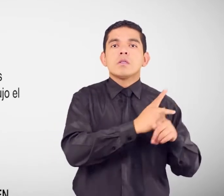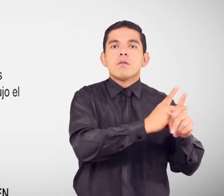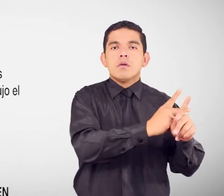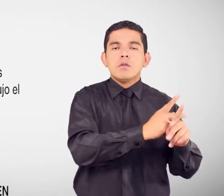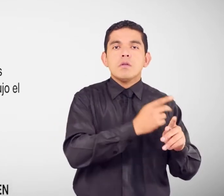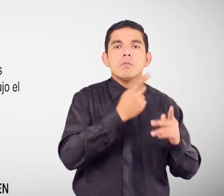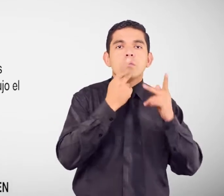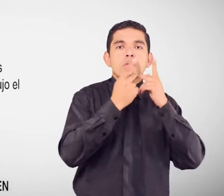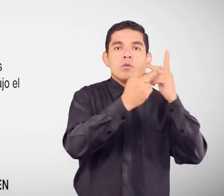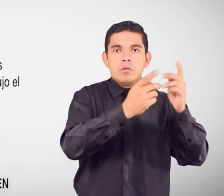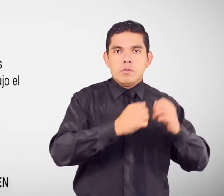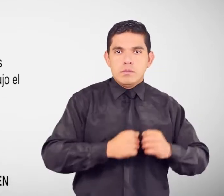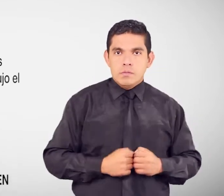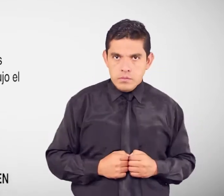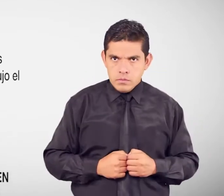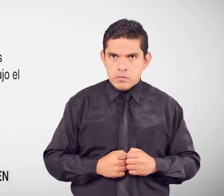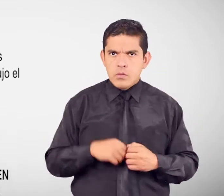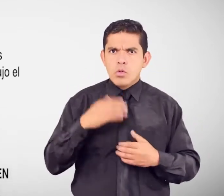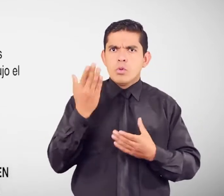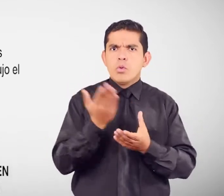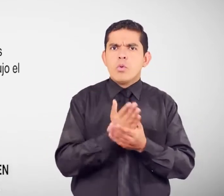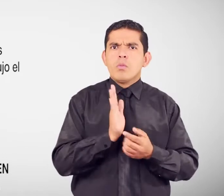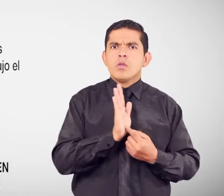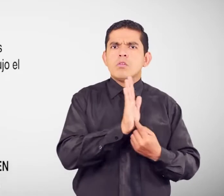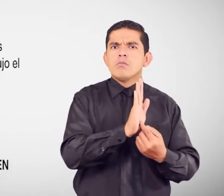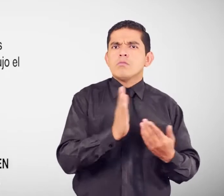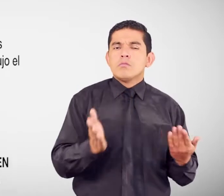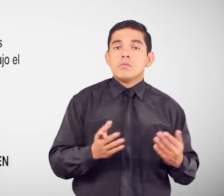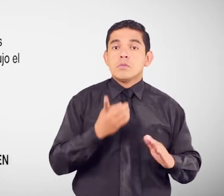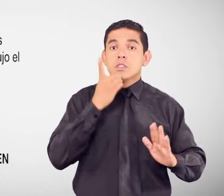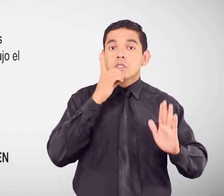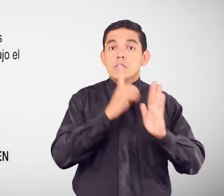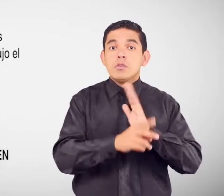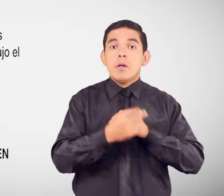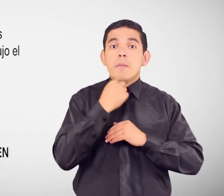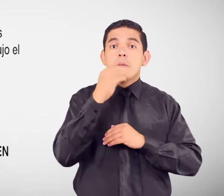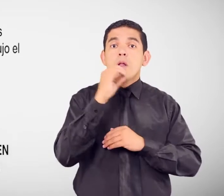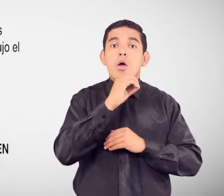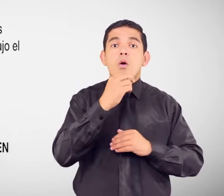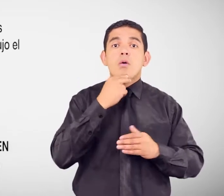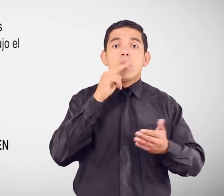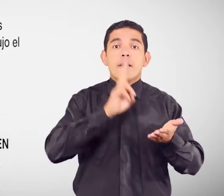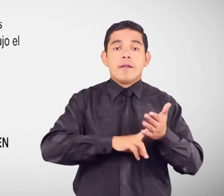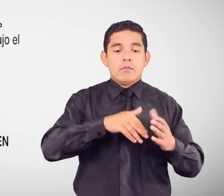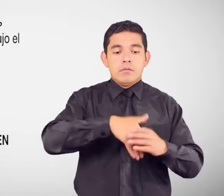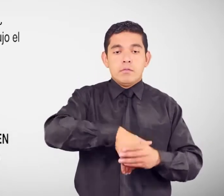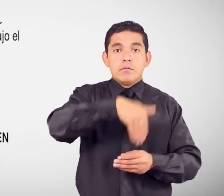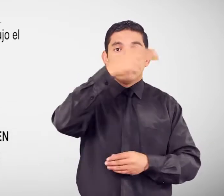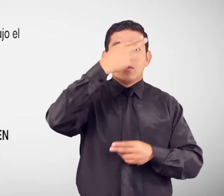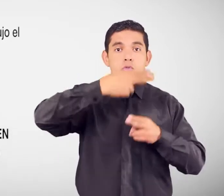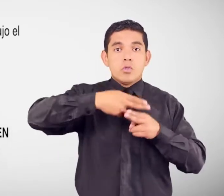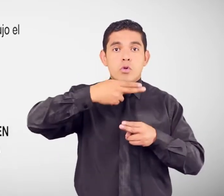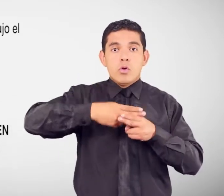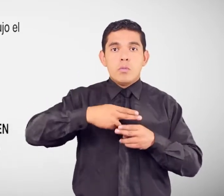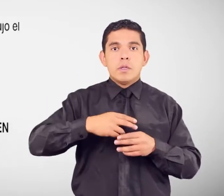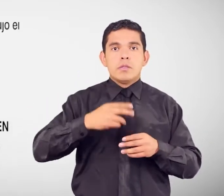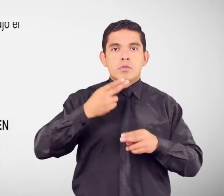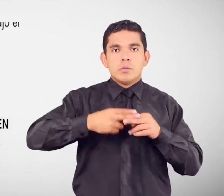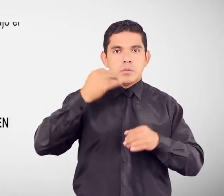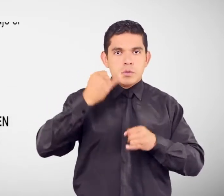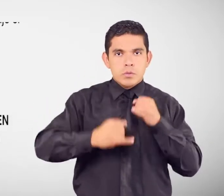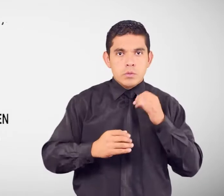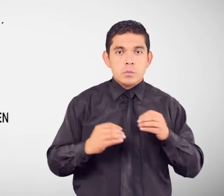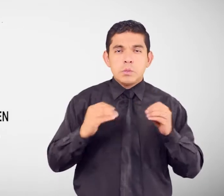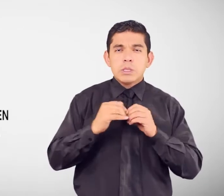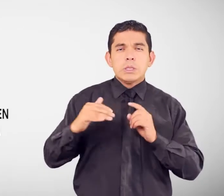verbal o por escrito Que indique tus nombres Y a pedidos Y las circunstancias En las cuales se produjo El acto violento